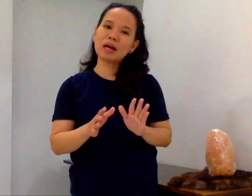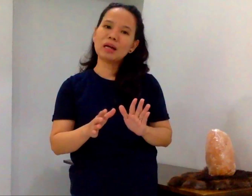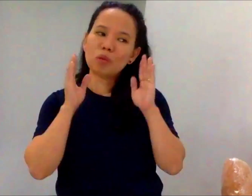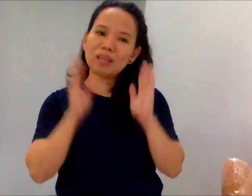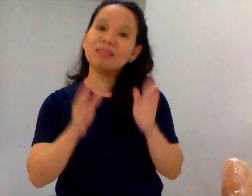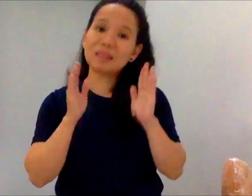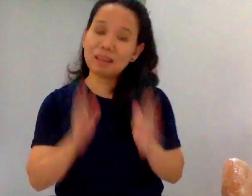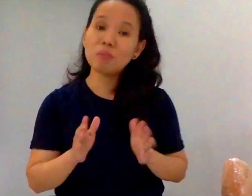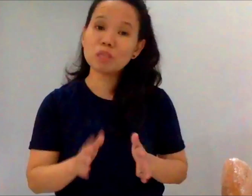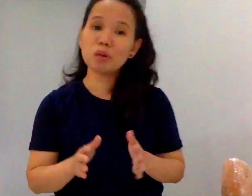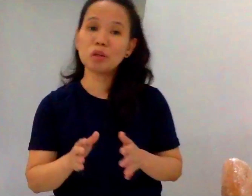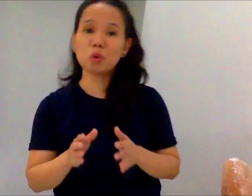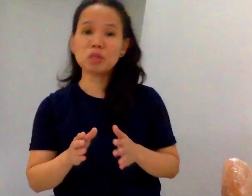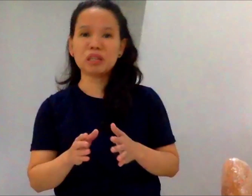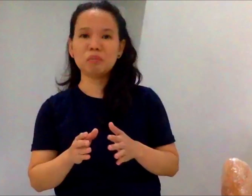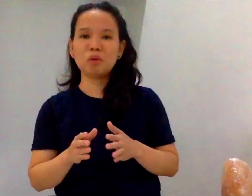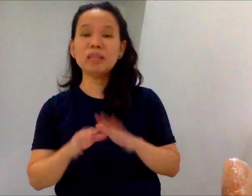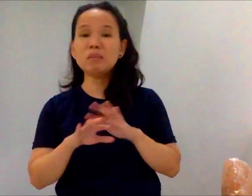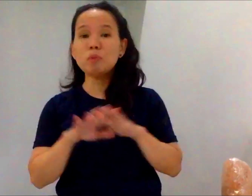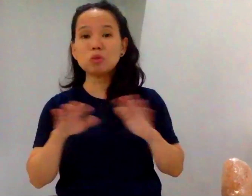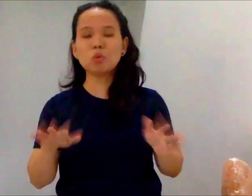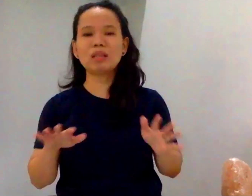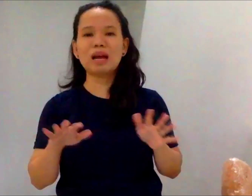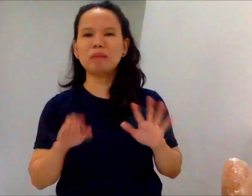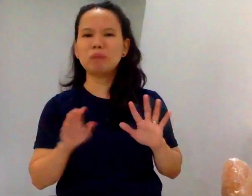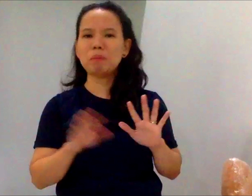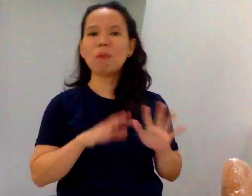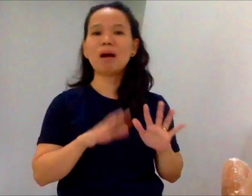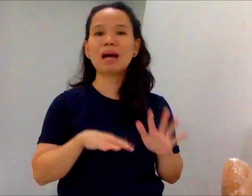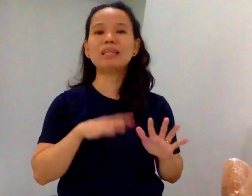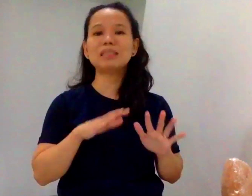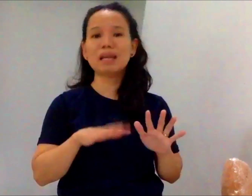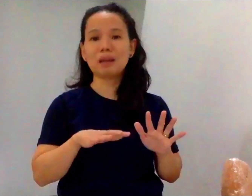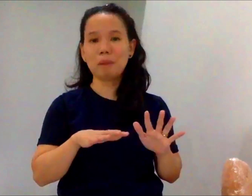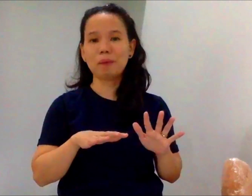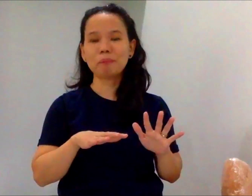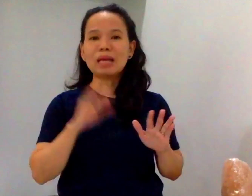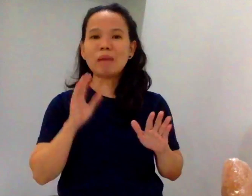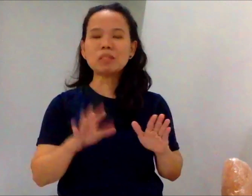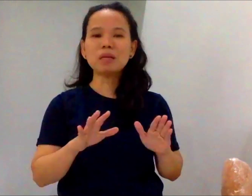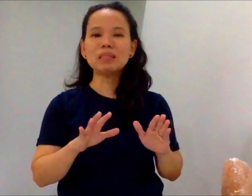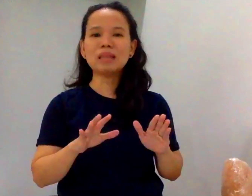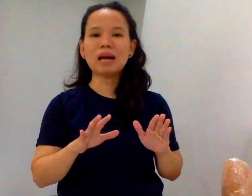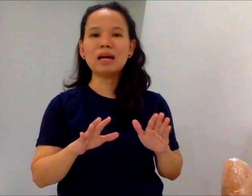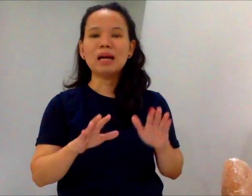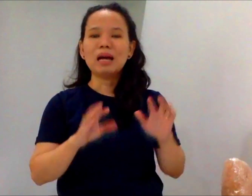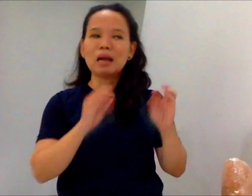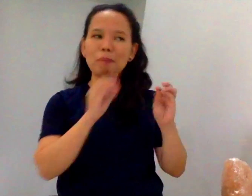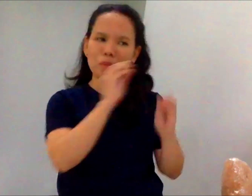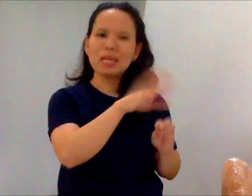within the day mismo ng grocery mo, hindi mo masusulat lahat, may mga makakaligtaan ka pa. Kaya mas maganda, kapag may